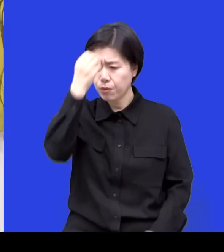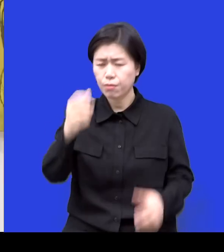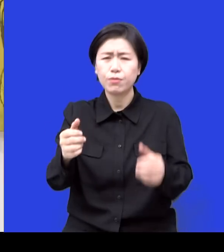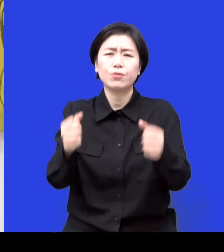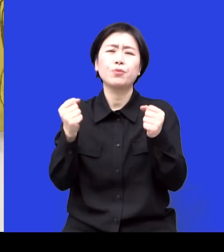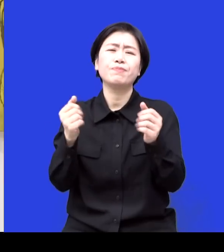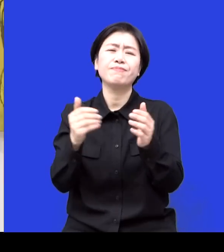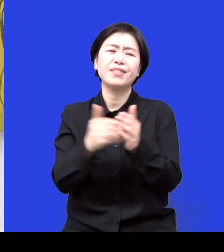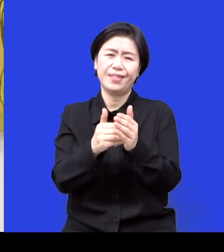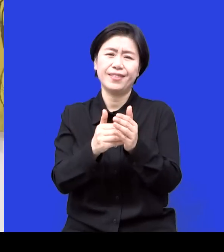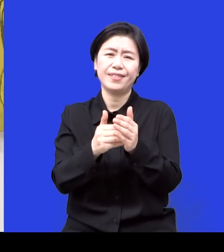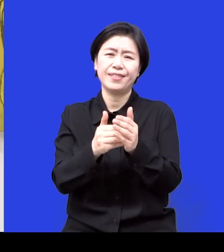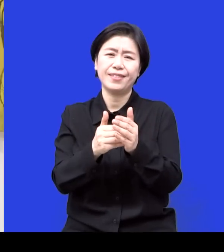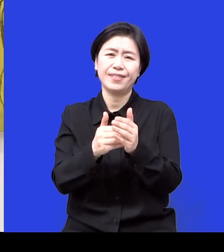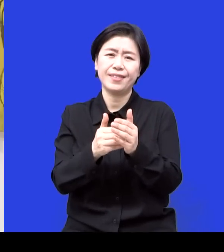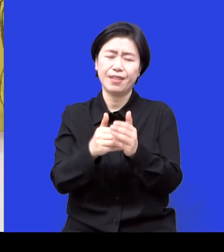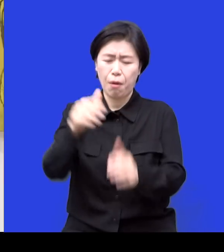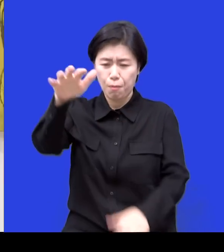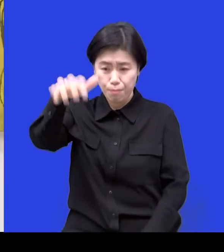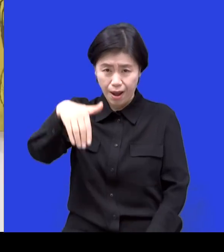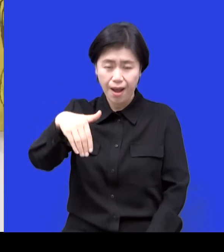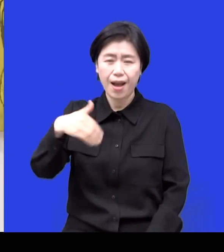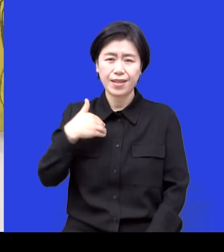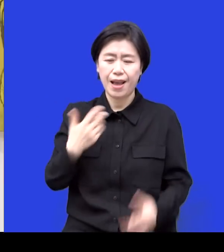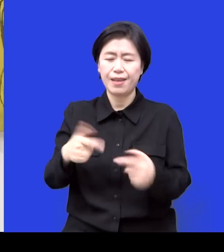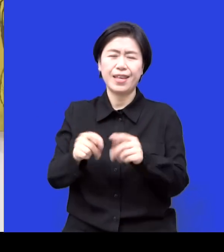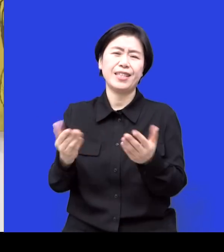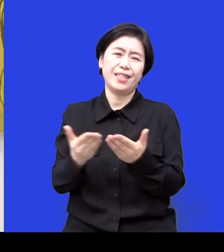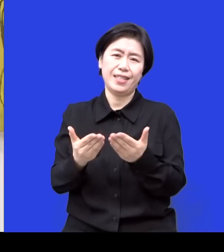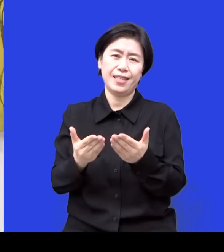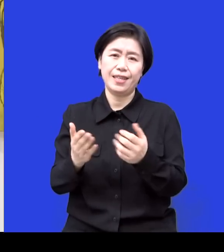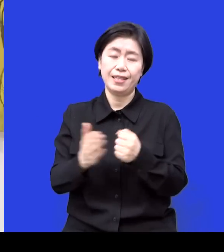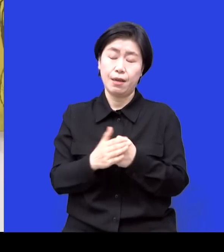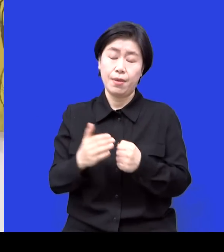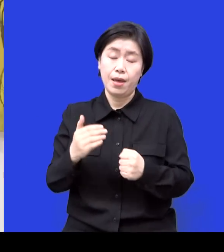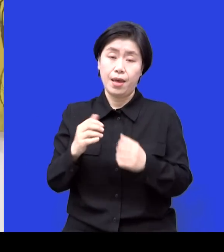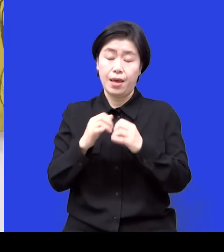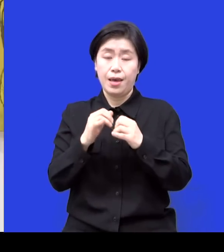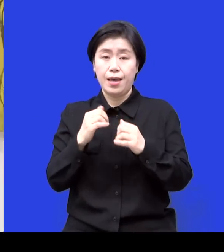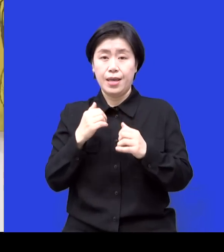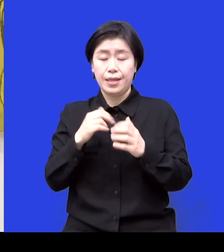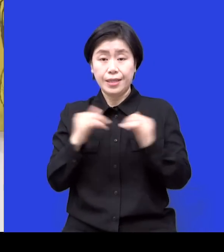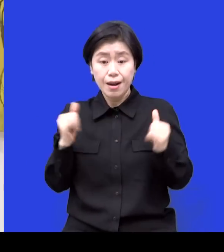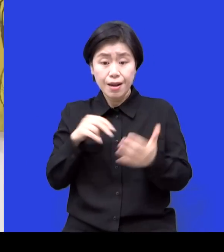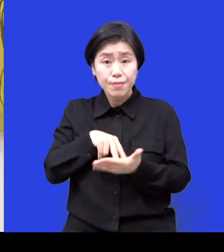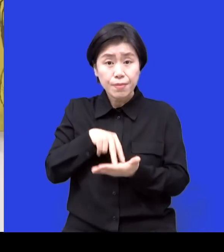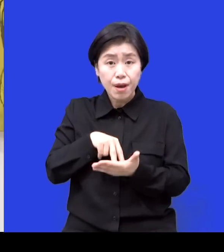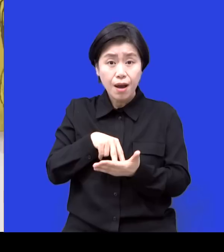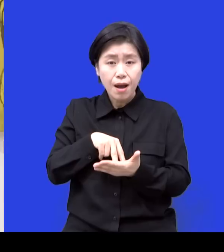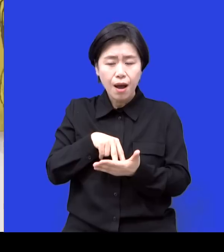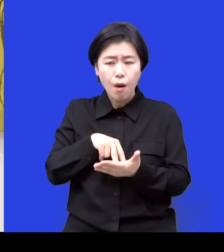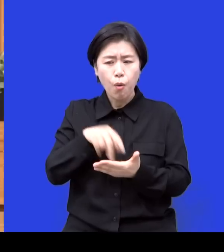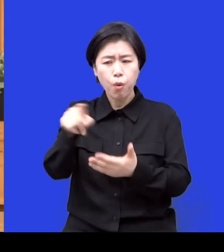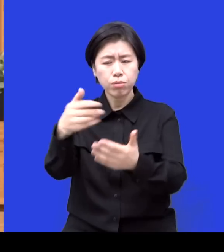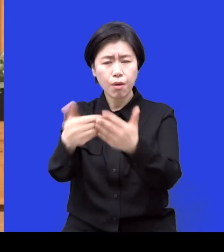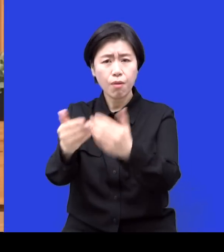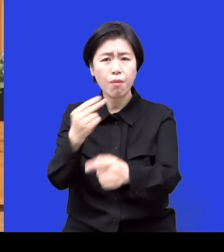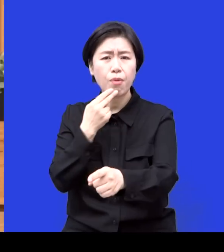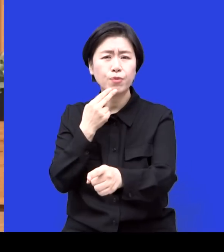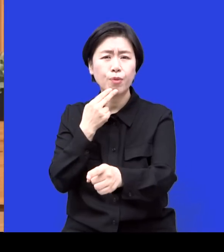아이들을 데리고 있다 보니까 사실 인간적으로 이렇게 답답하거나 참아야 될 일이 좀 많아요. 물론 아이들